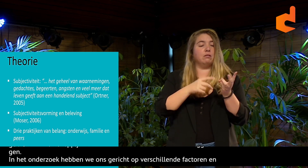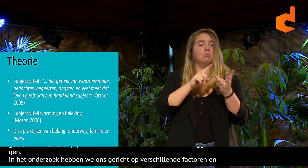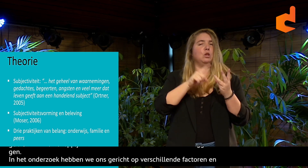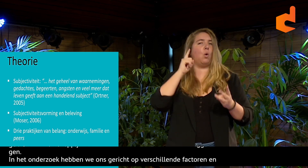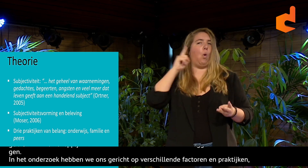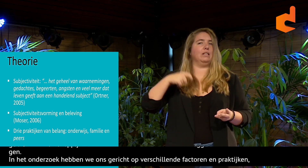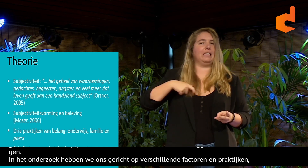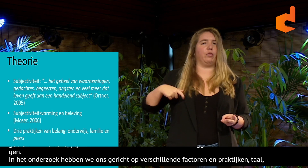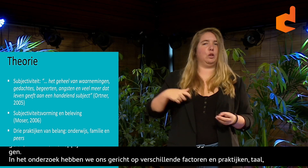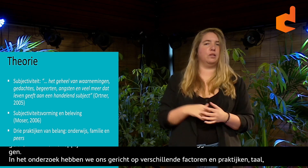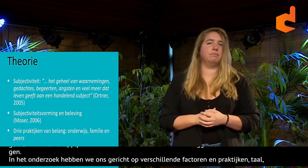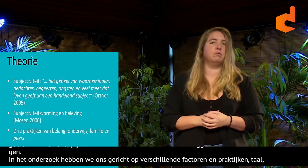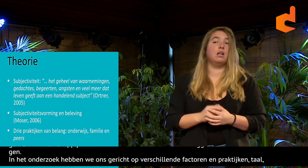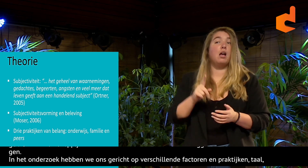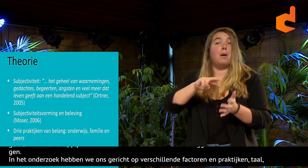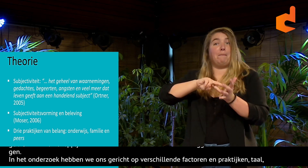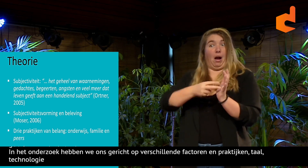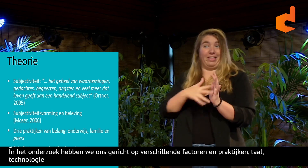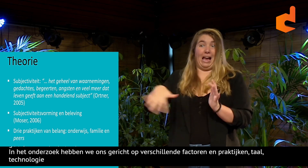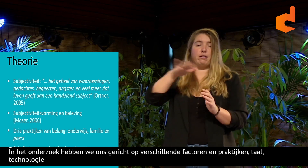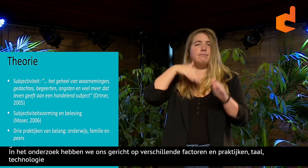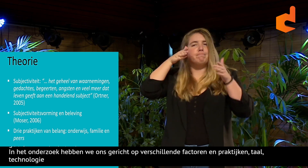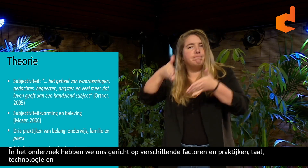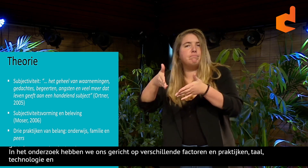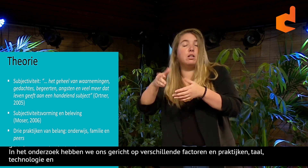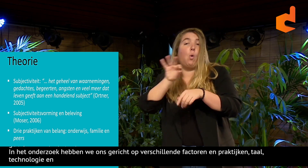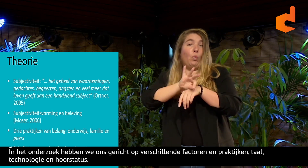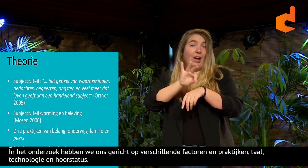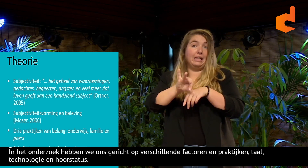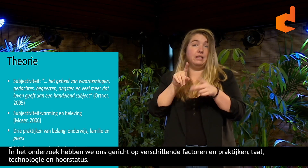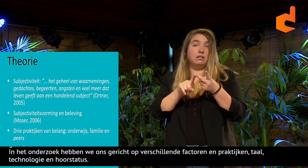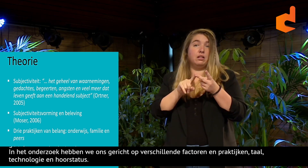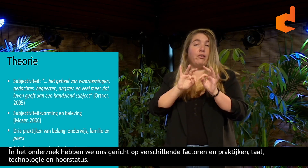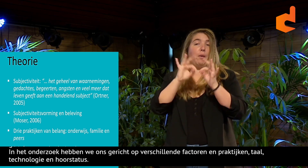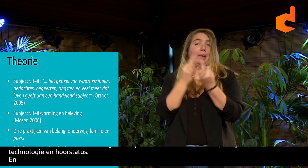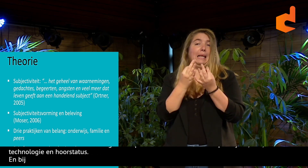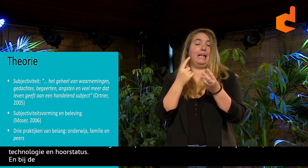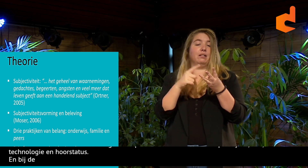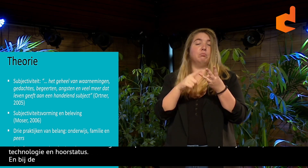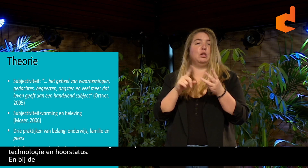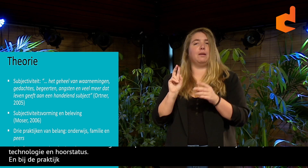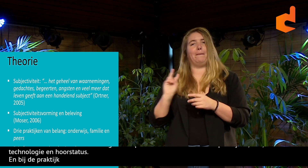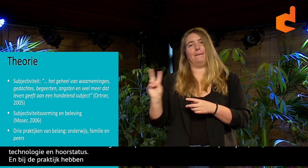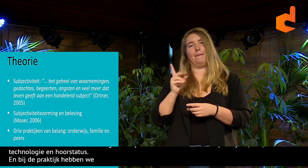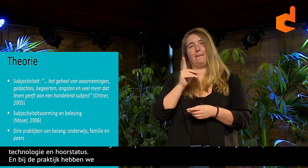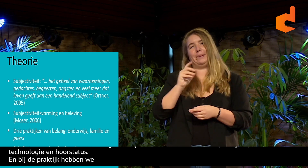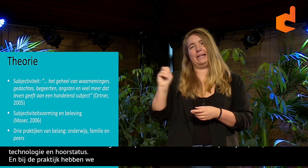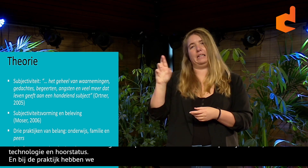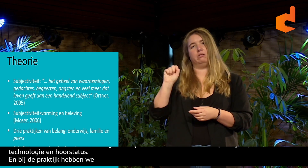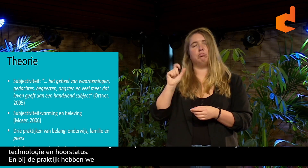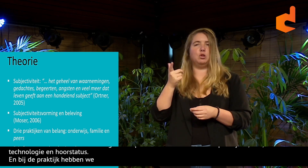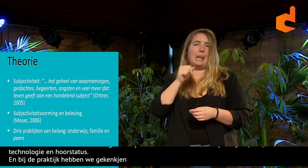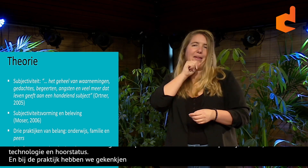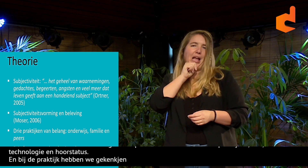ten tweede technologie en de derde hoorstatus. En bij de praktijk hebben we gekeken naar het onderwijs, familie